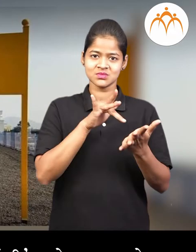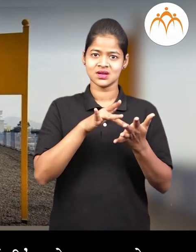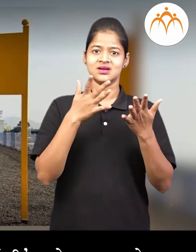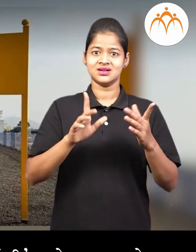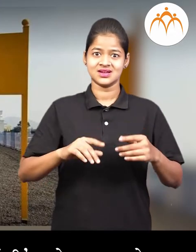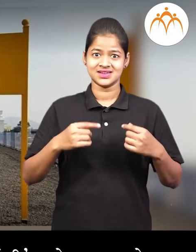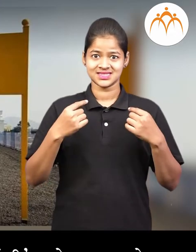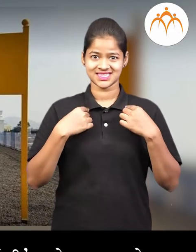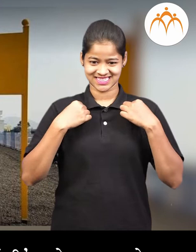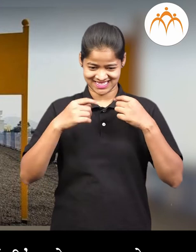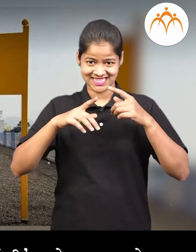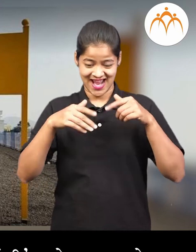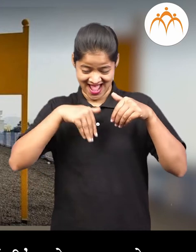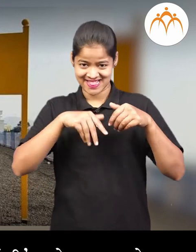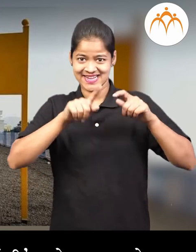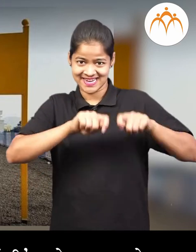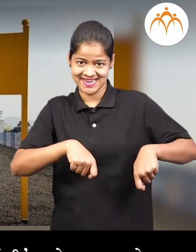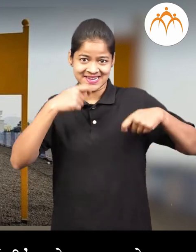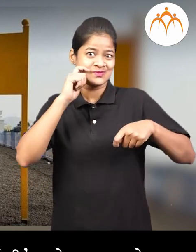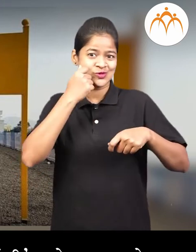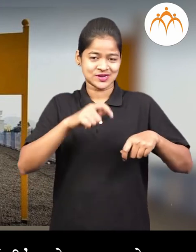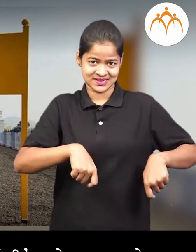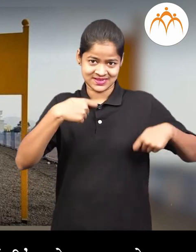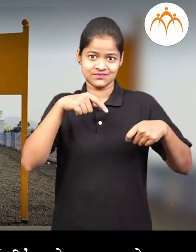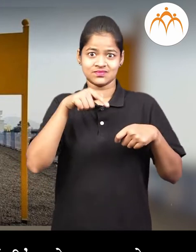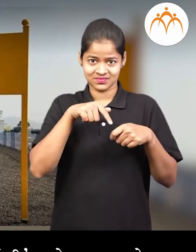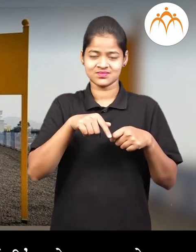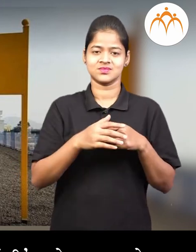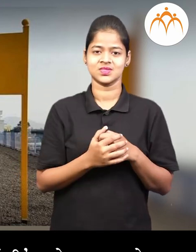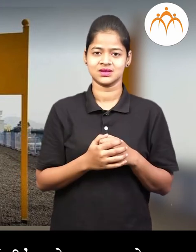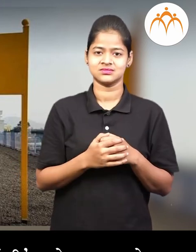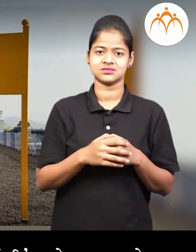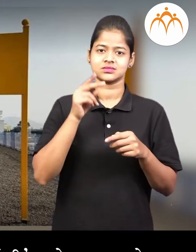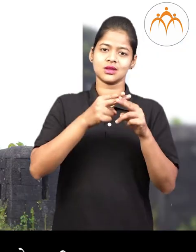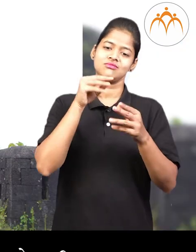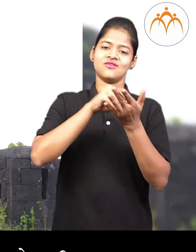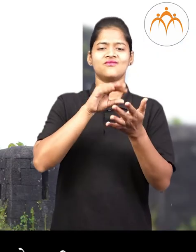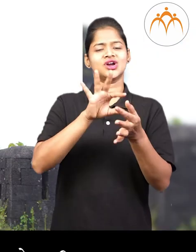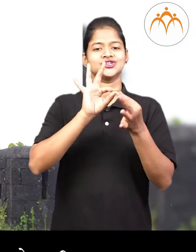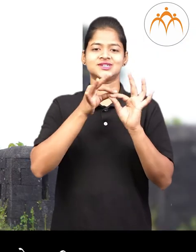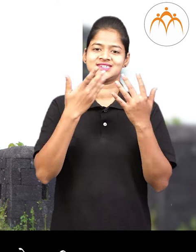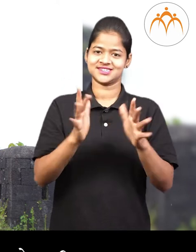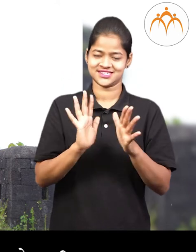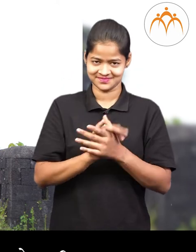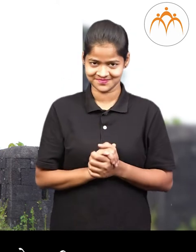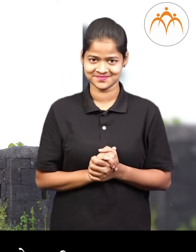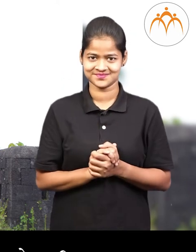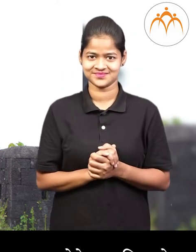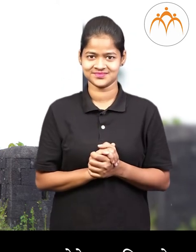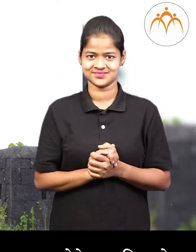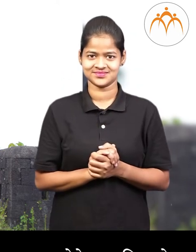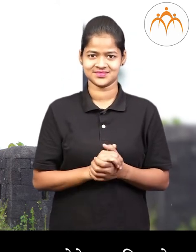मुले या गावाला अश्टी धोतर जोड़ेंची असे नाव पड़ले मुलान्नो तुमाला महिती है का